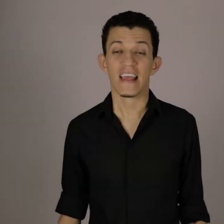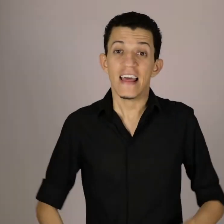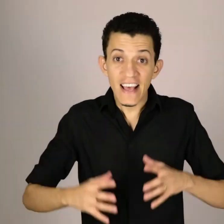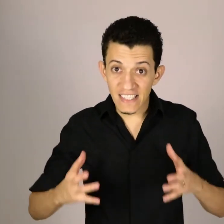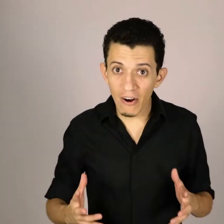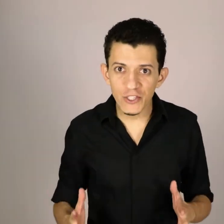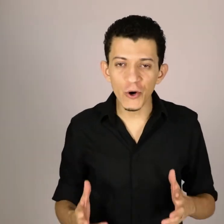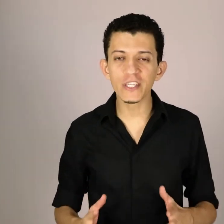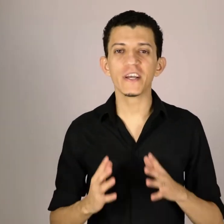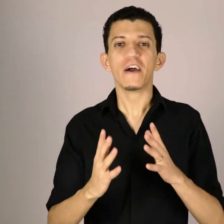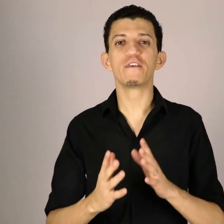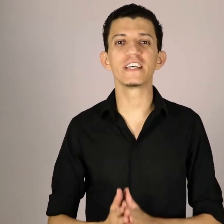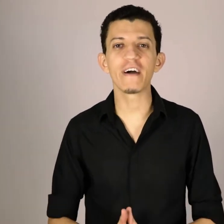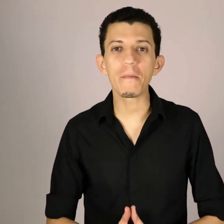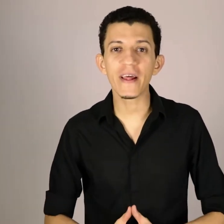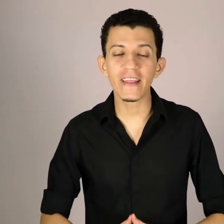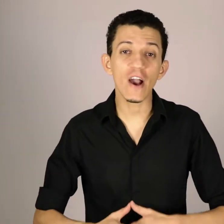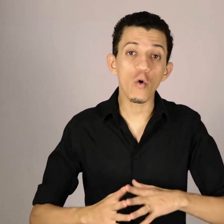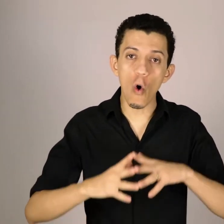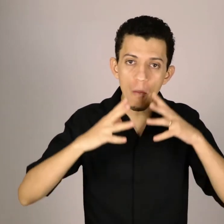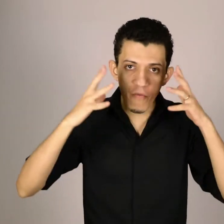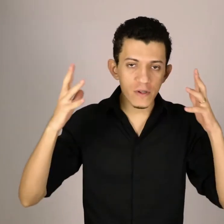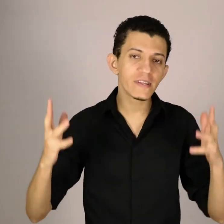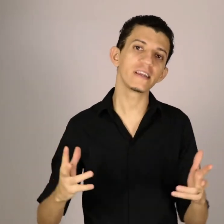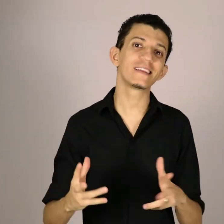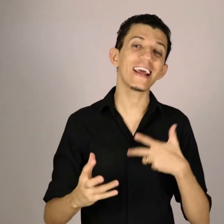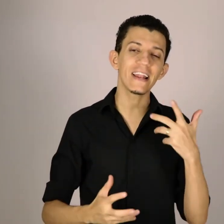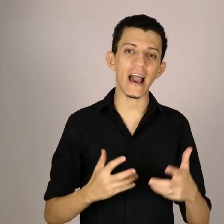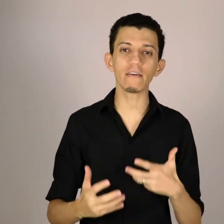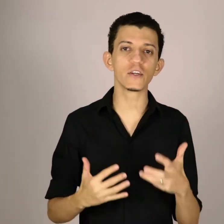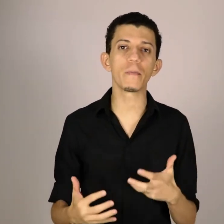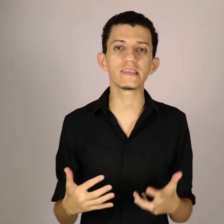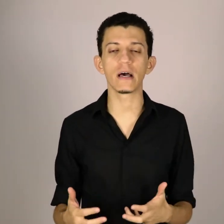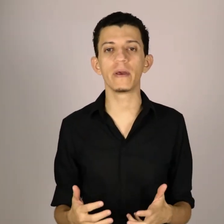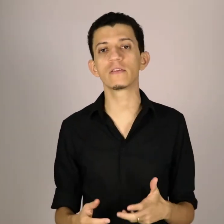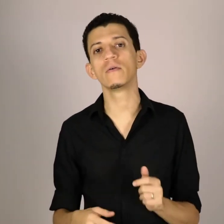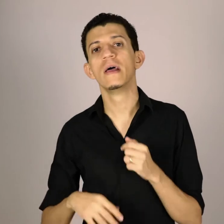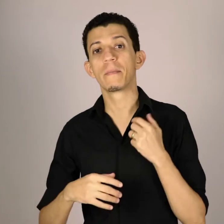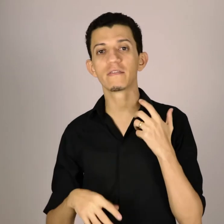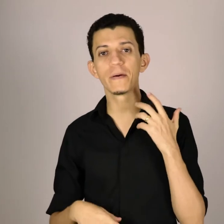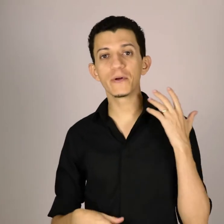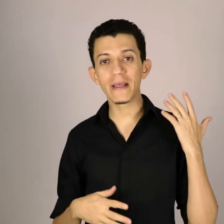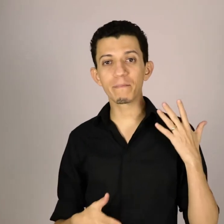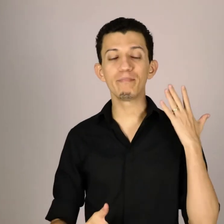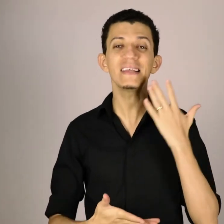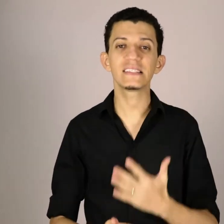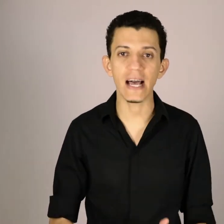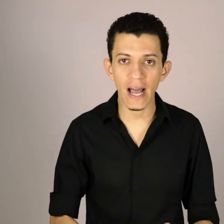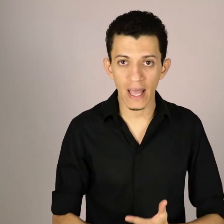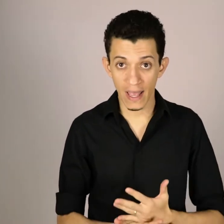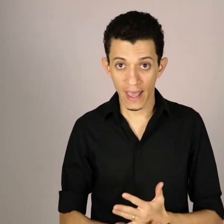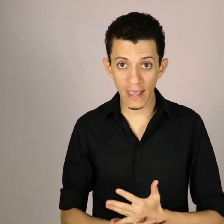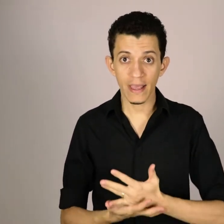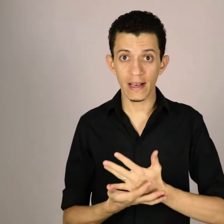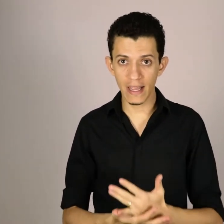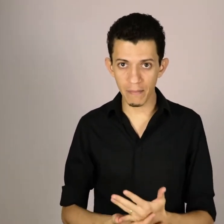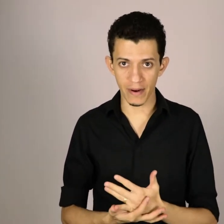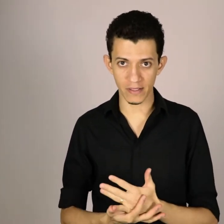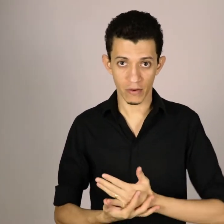Nessa aula de hoje, você vai aprender como você treinar o seu pensamento para você poder pensar em libras, ok?